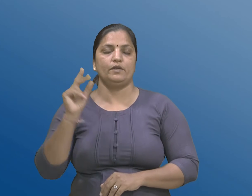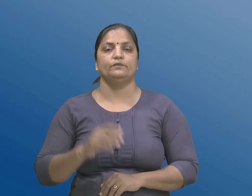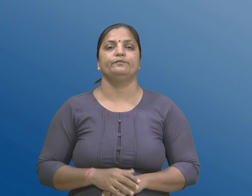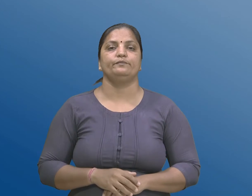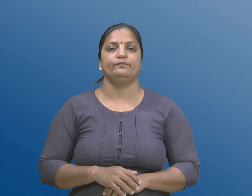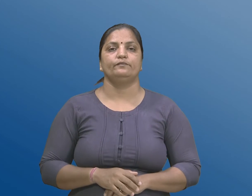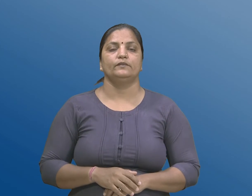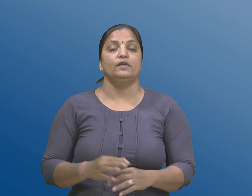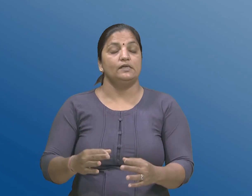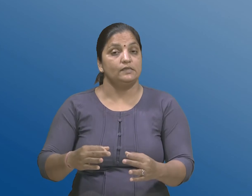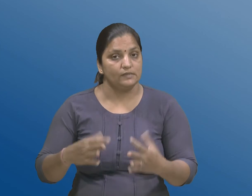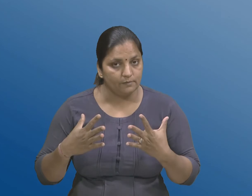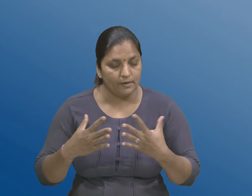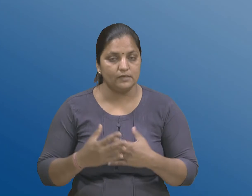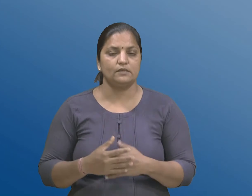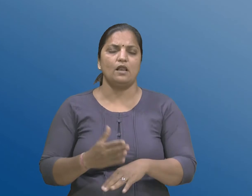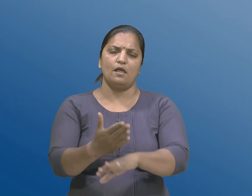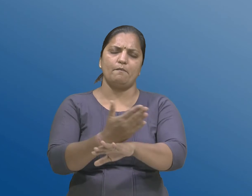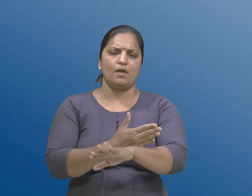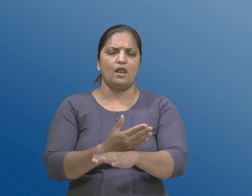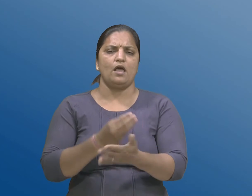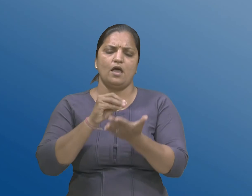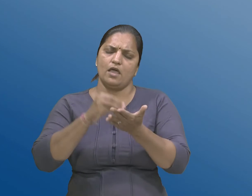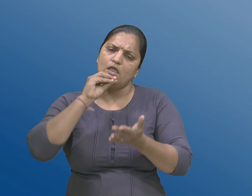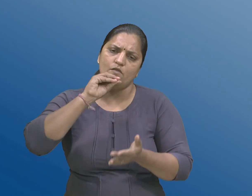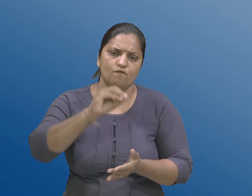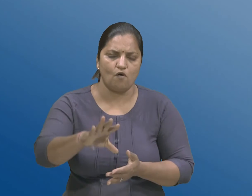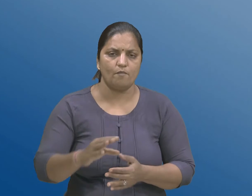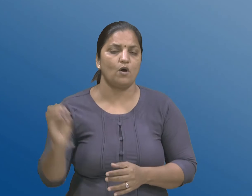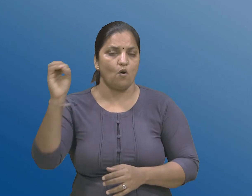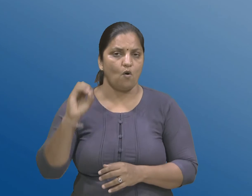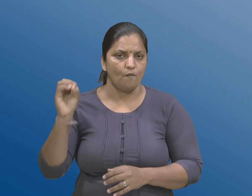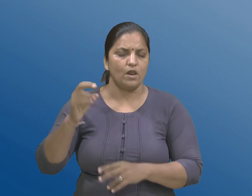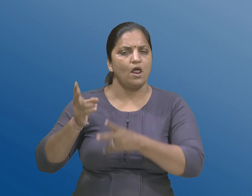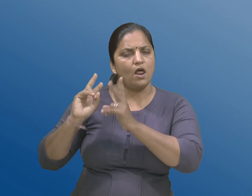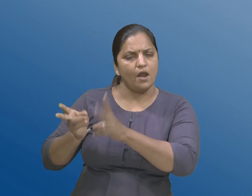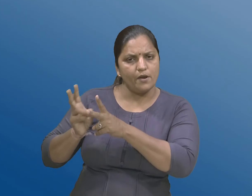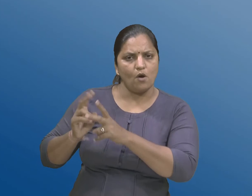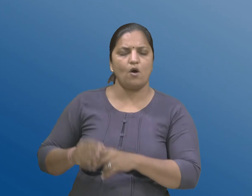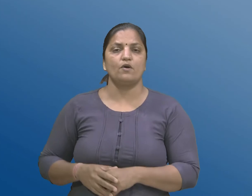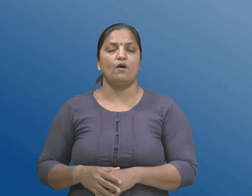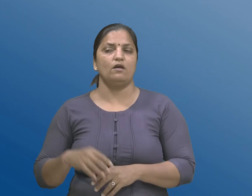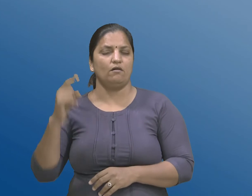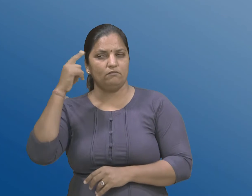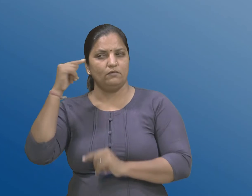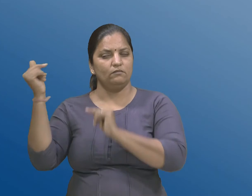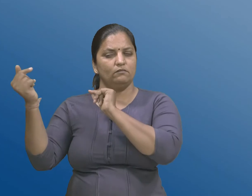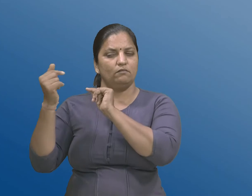खासकरीने आगल उल्लेक करेल सत्ता धिकारोंना सामान्य निरूपणना पुर्वा ग्रहविना आ